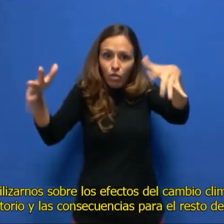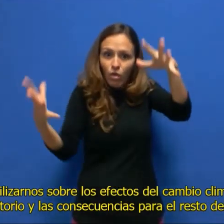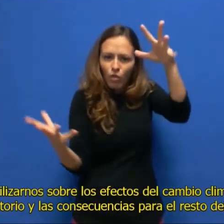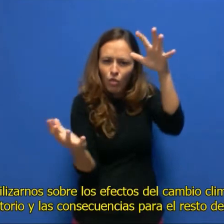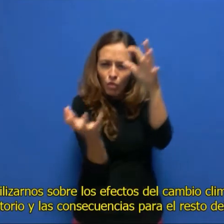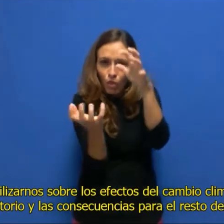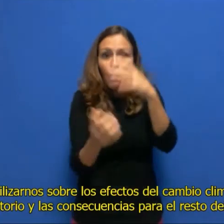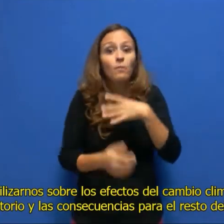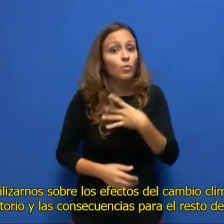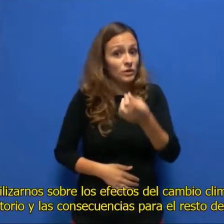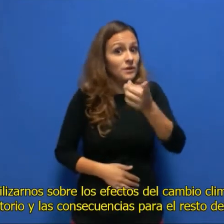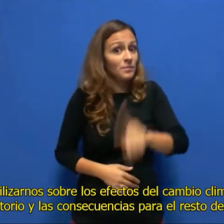del planeta